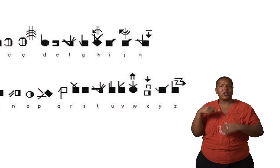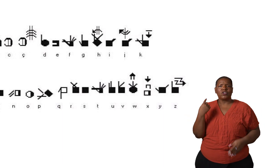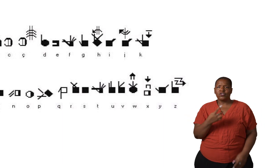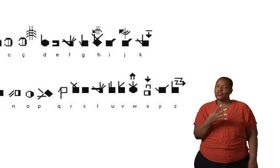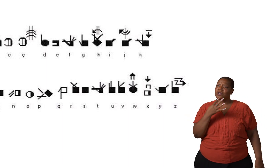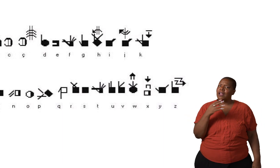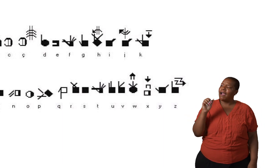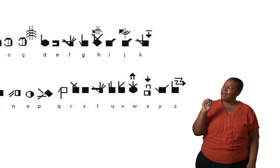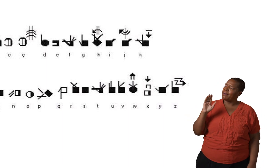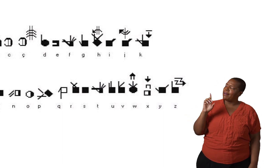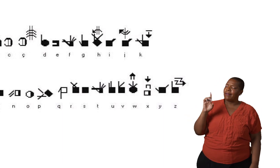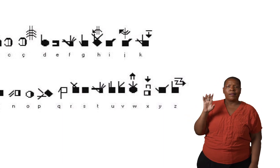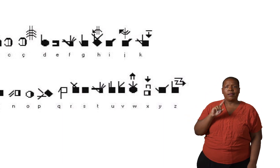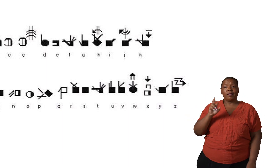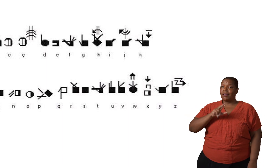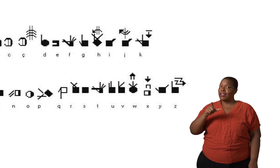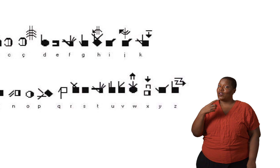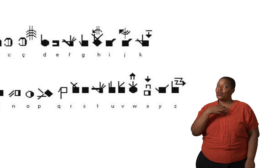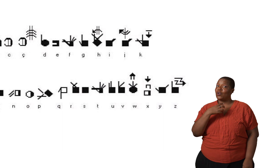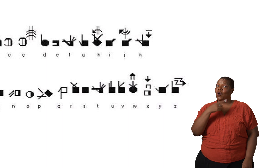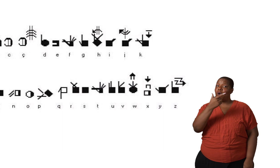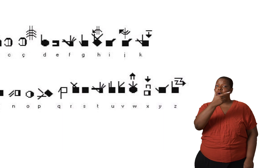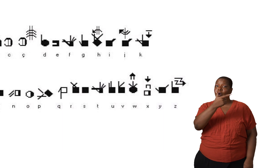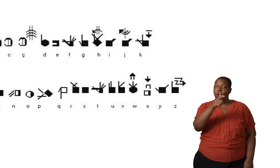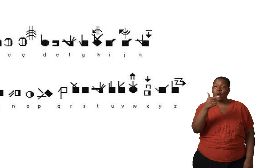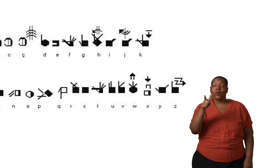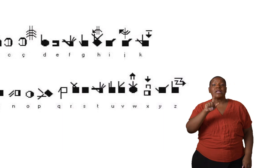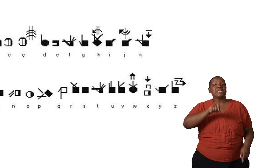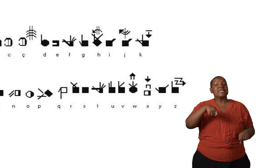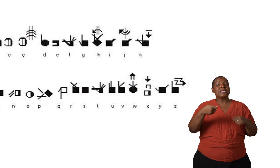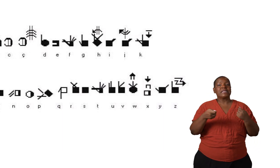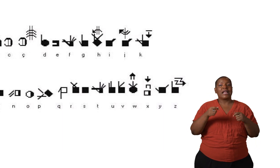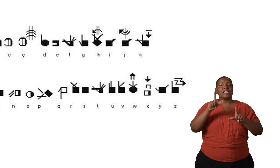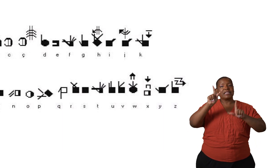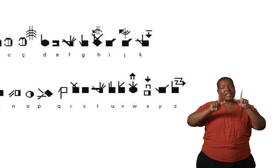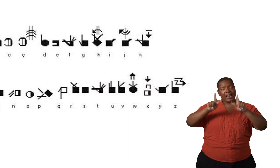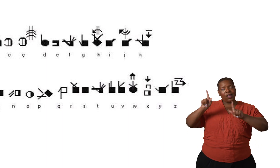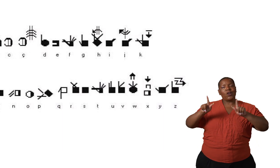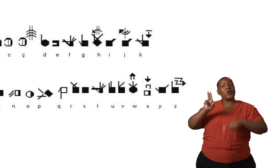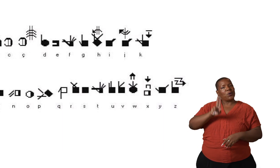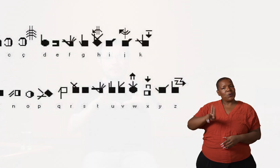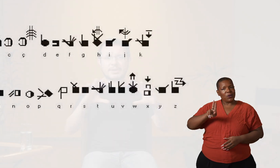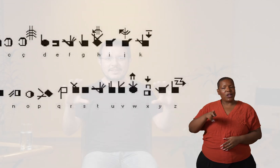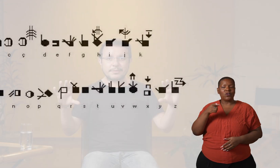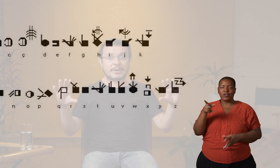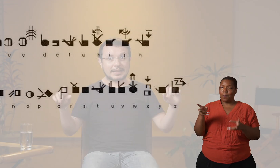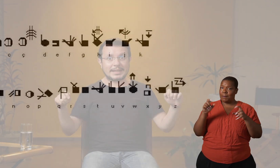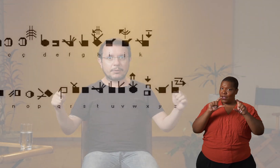B, C, D, E, não. Existem outras notações, outros sinais gráficos que são utilizados para que você pegue uma frase falada